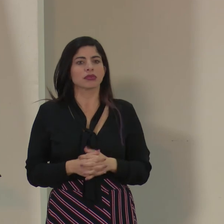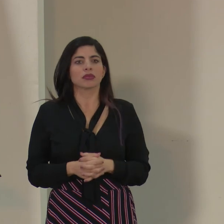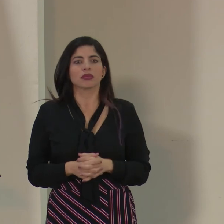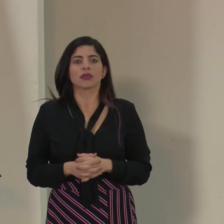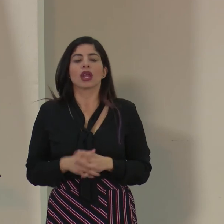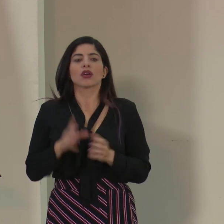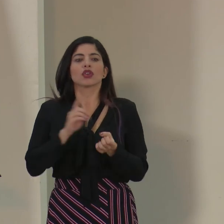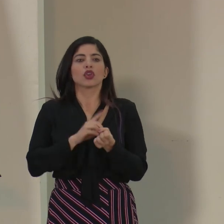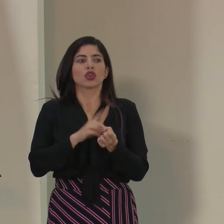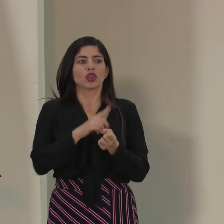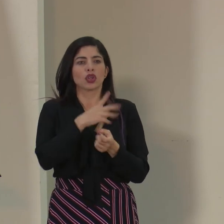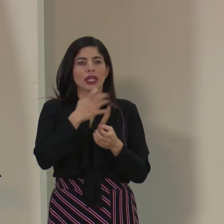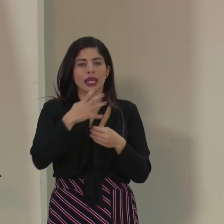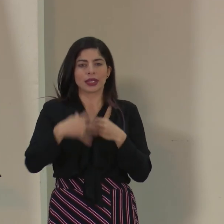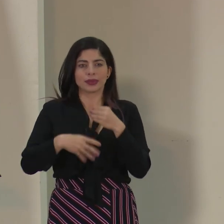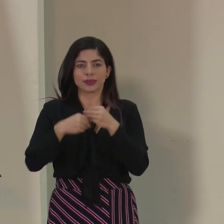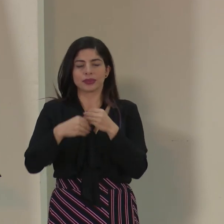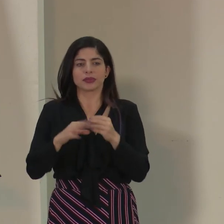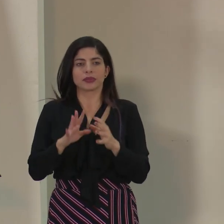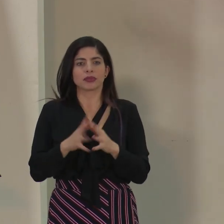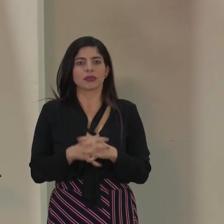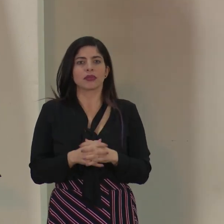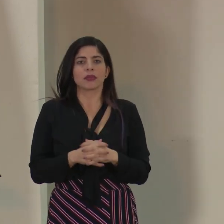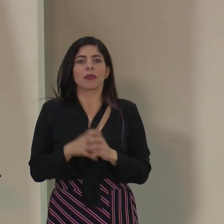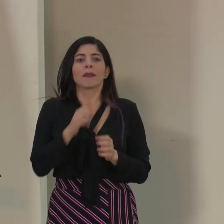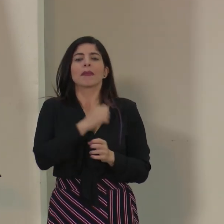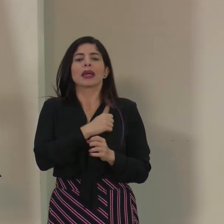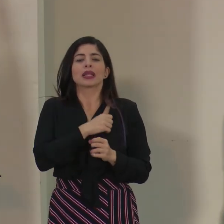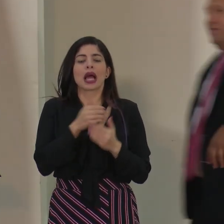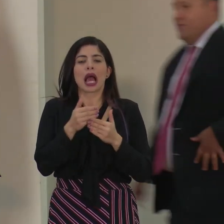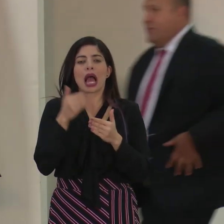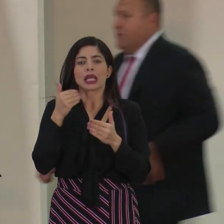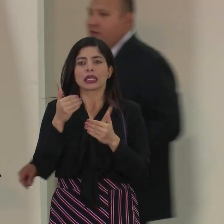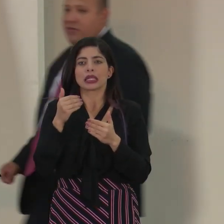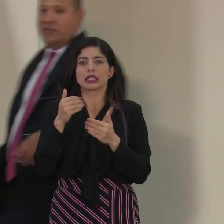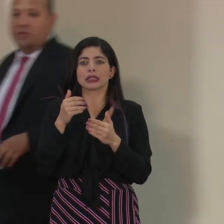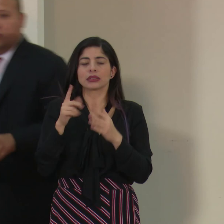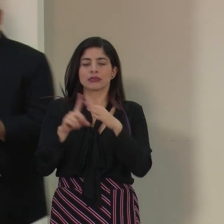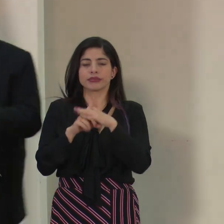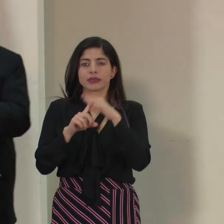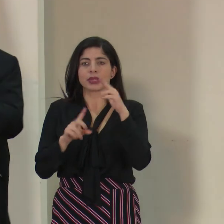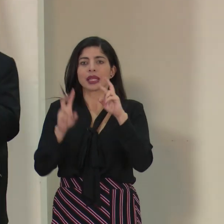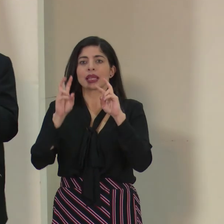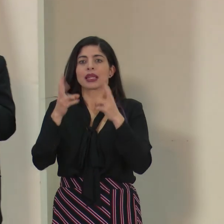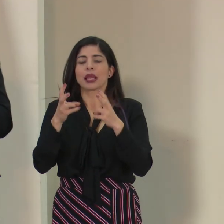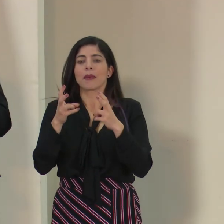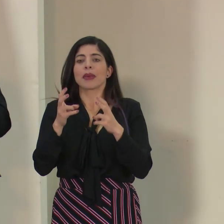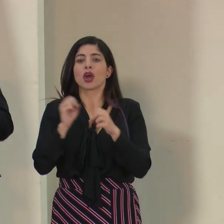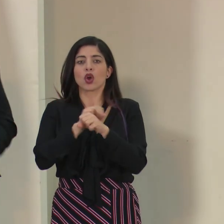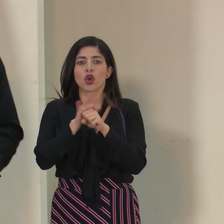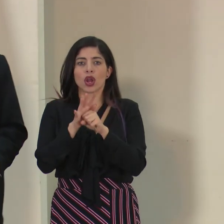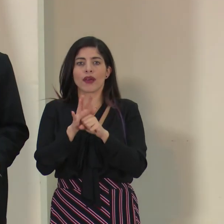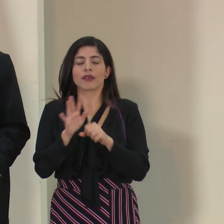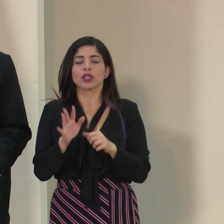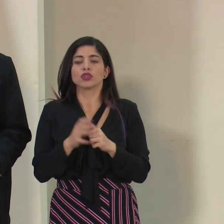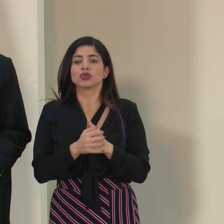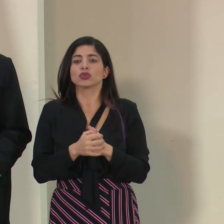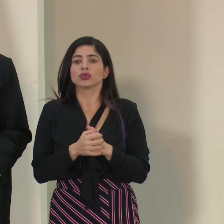Doctor, por favor, con gusto. Nada más antes de que se vaya respecto al tema del coronavirus.